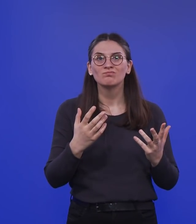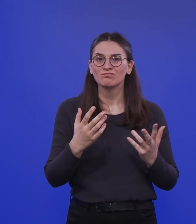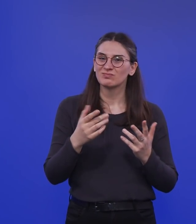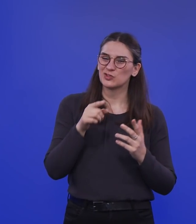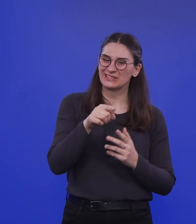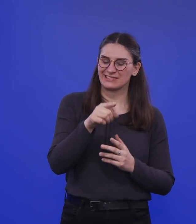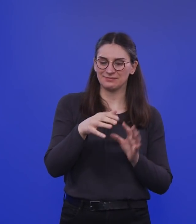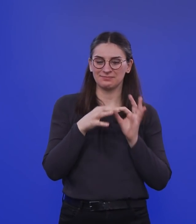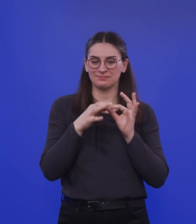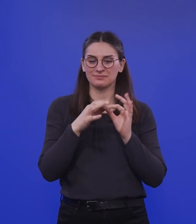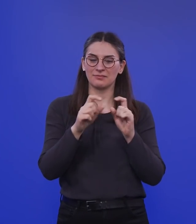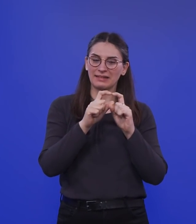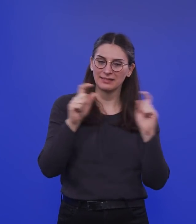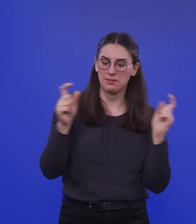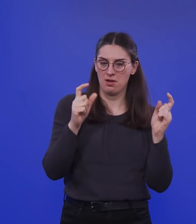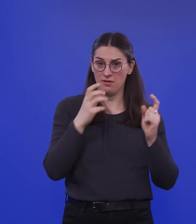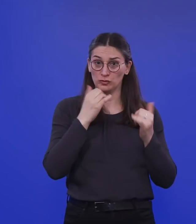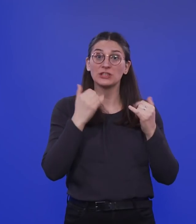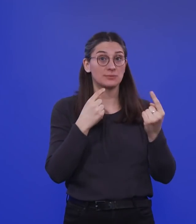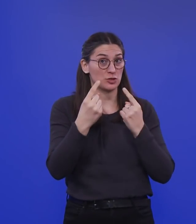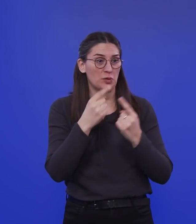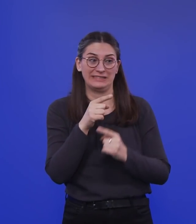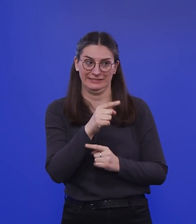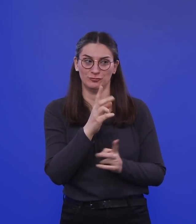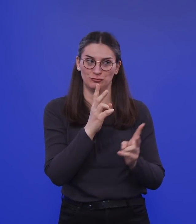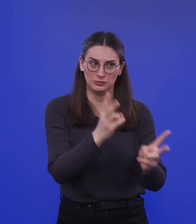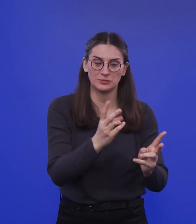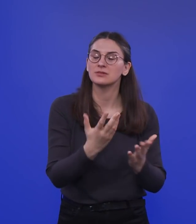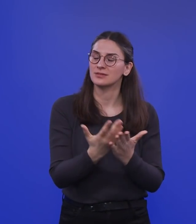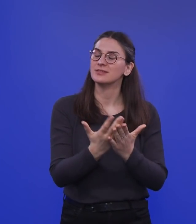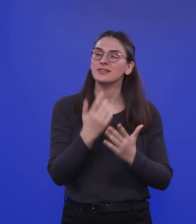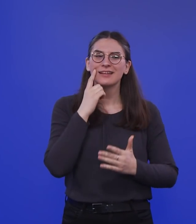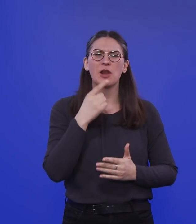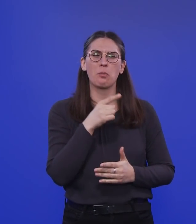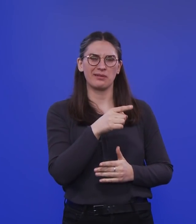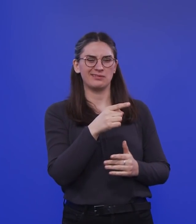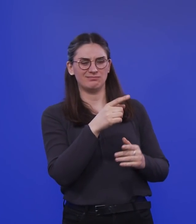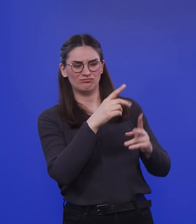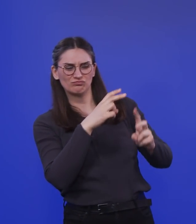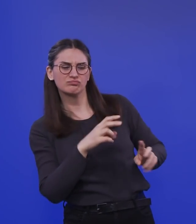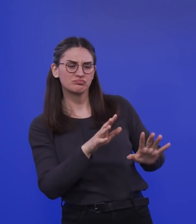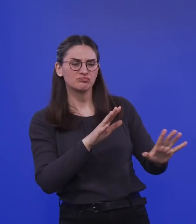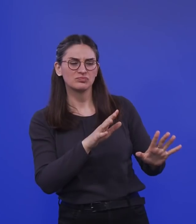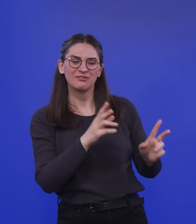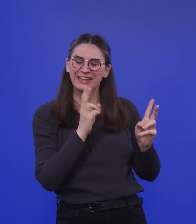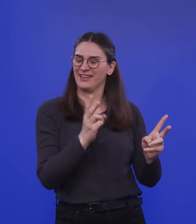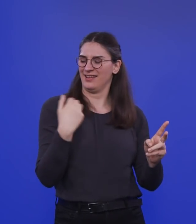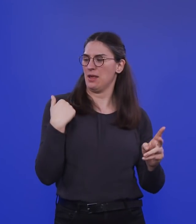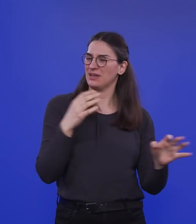dieses Thema reden. Ja, genau. Also ich glaube, Sie haben das auch genau richtig eingeleitet. Also es